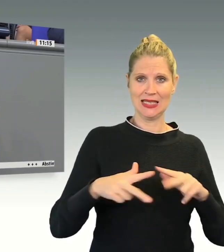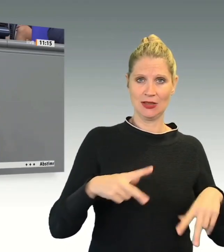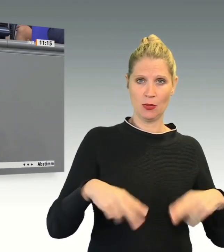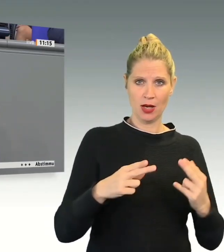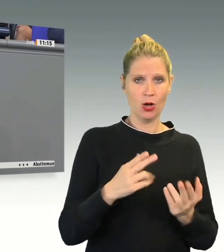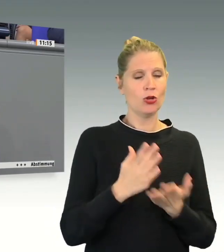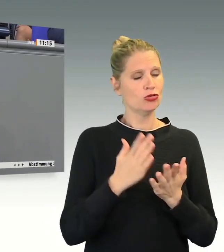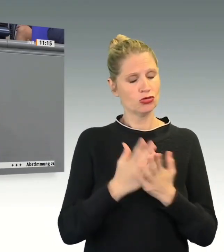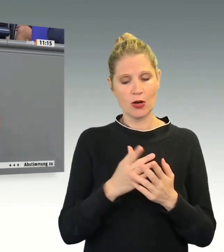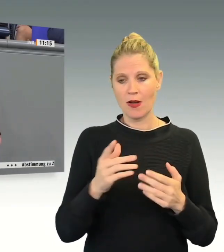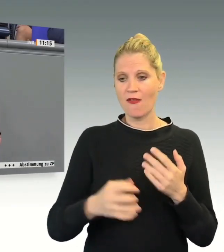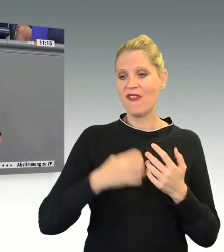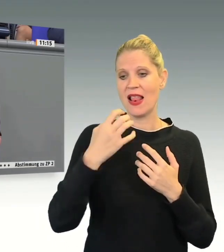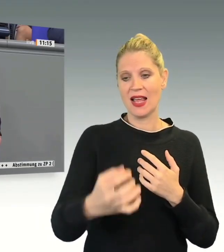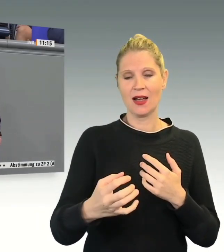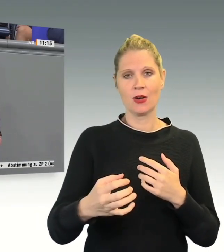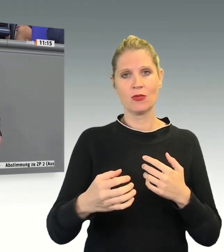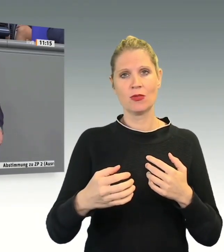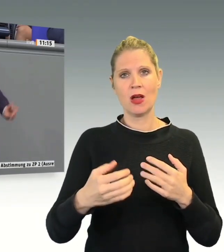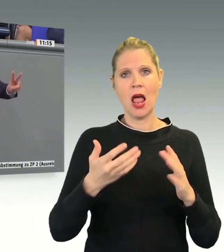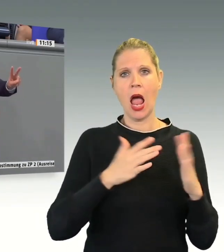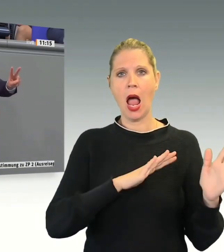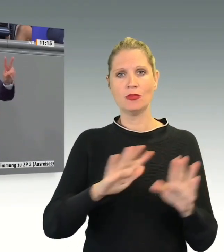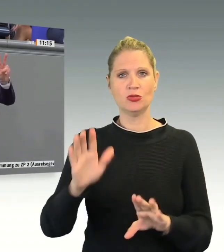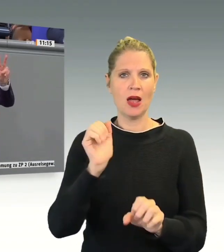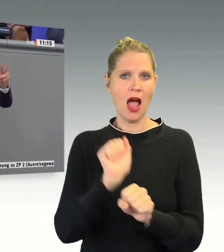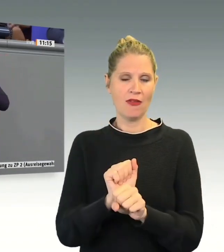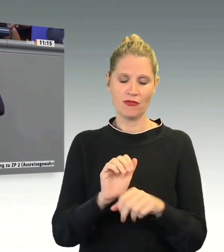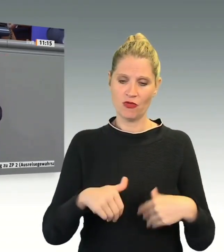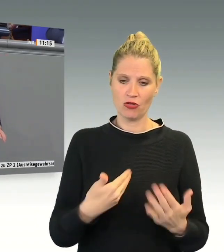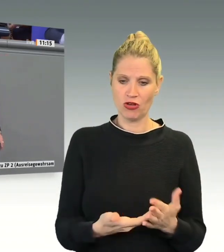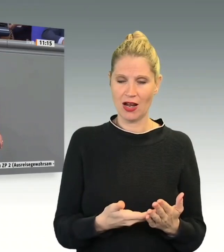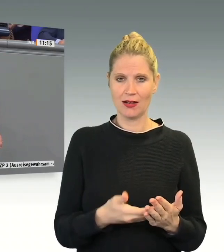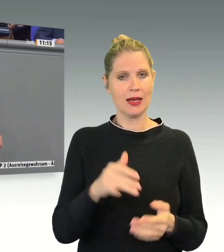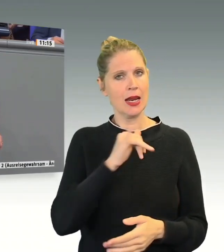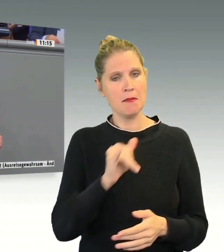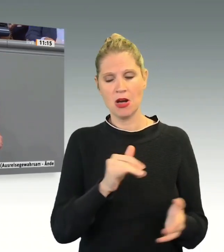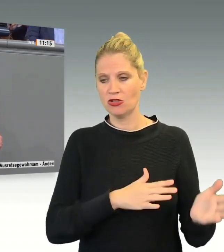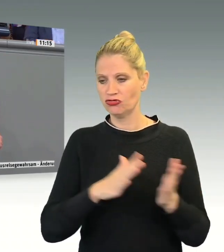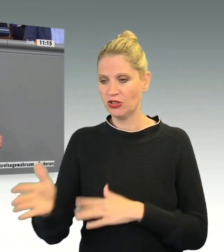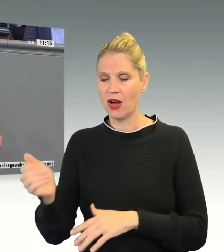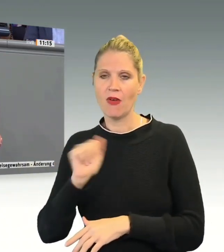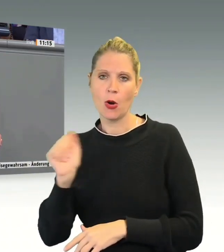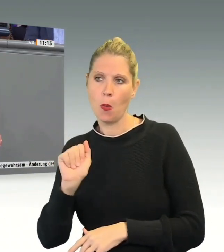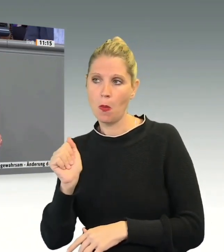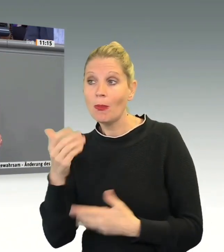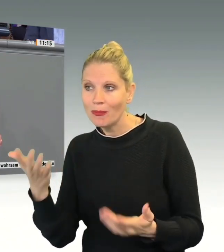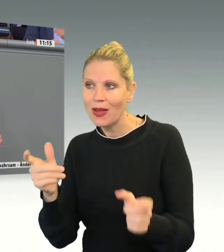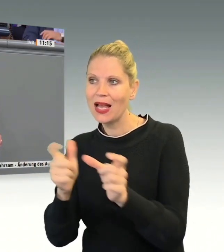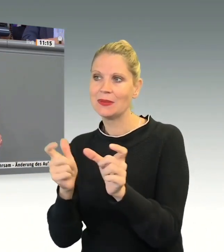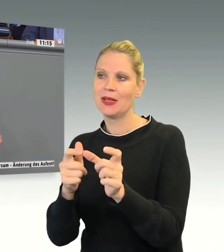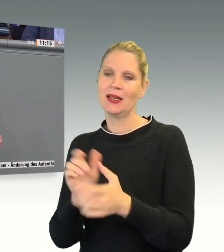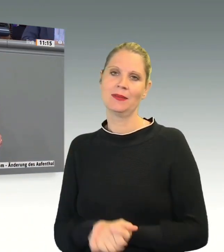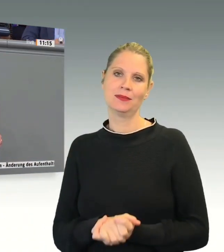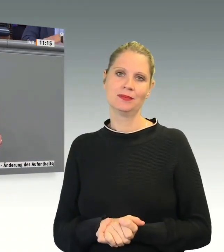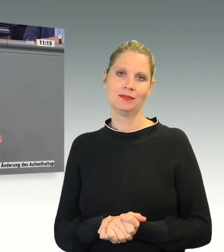vorgeschlagen. Und es ist angeklungen, es ist gescheitert, zweimal an der SPD. Und damit ist auch klar, Entschuldigung, wer in den